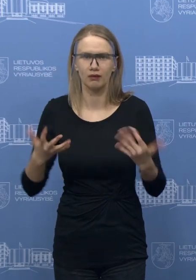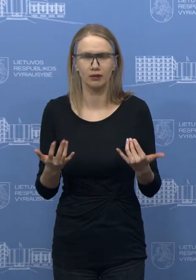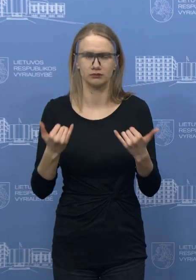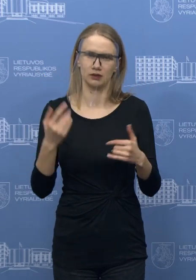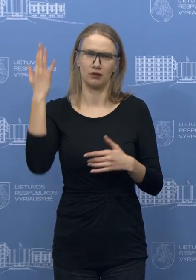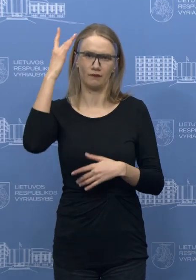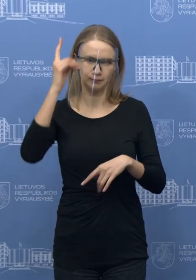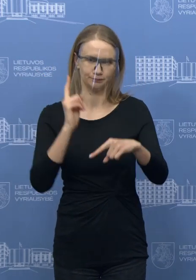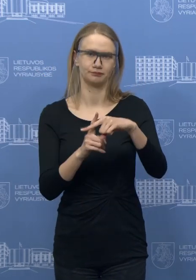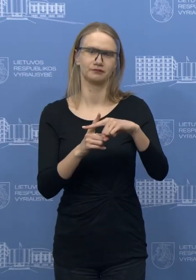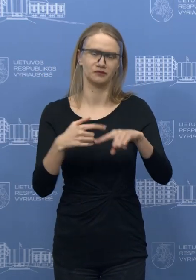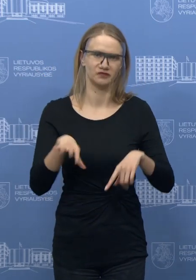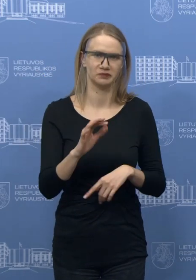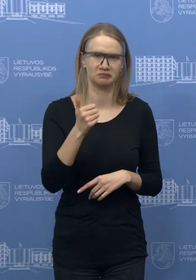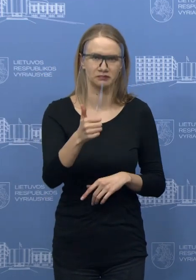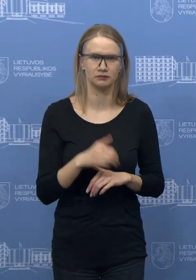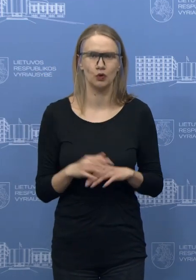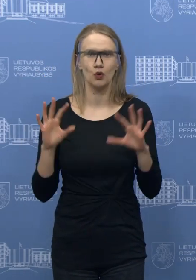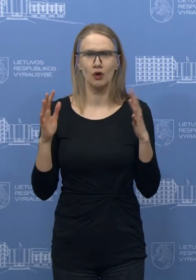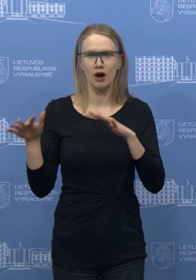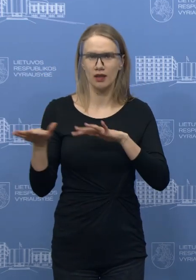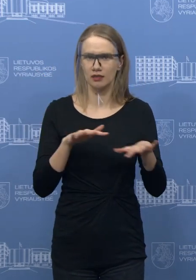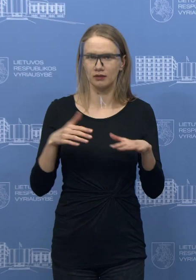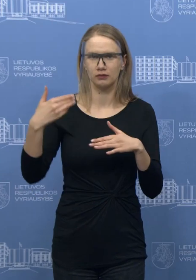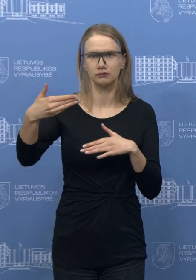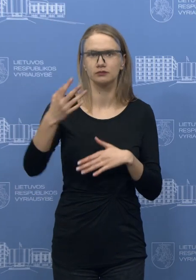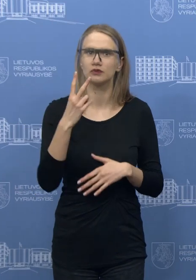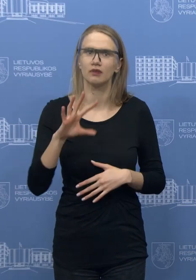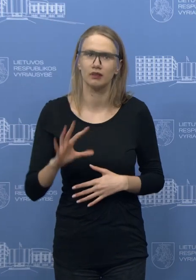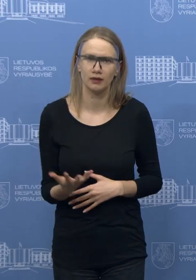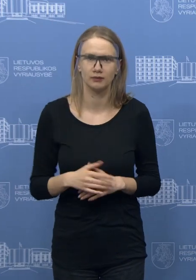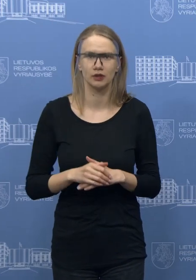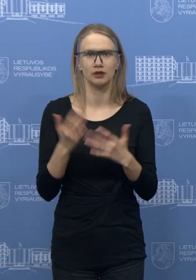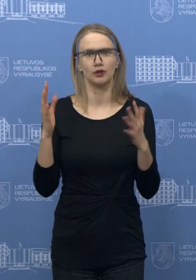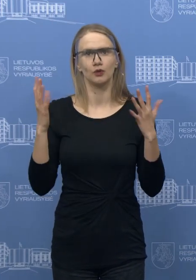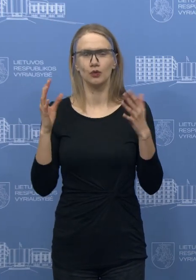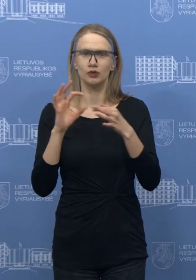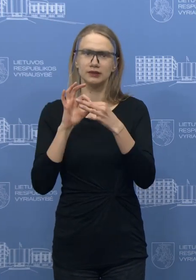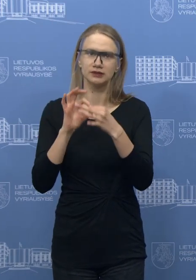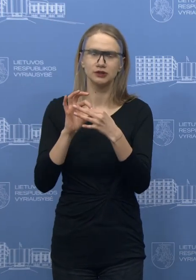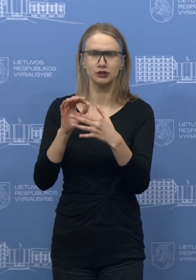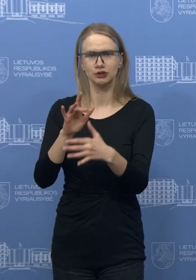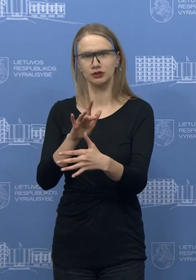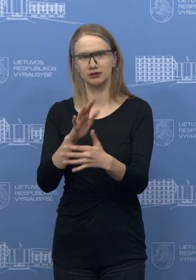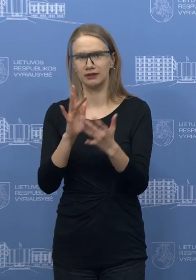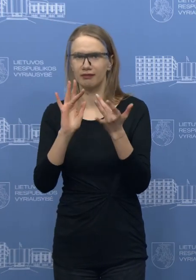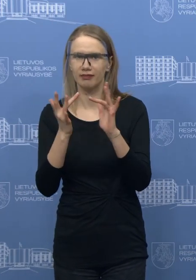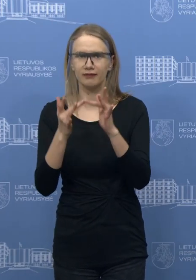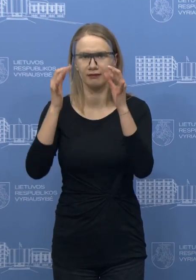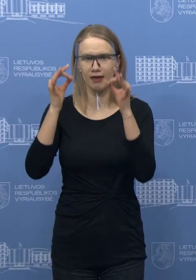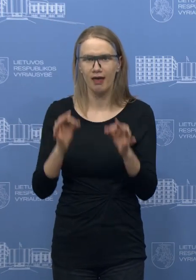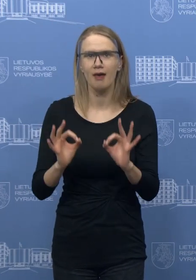patenkinama. Ir teitie, jeigu tai nebus problema su sujūsi su ryšiu, kokybiško ryšio užtikrinimu,